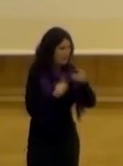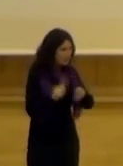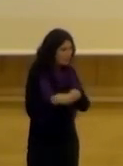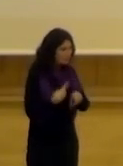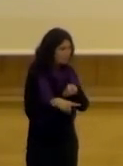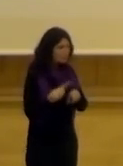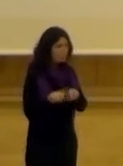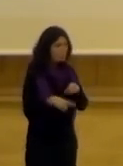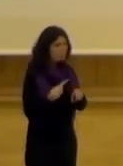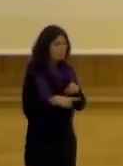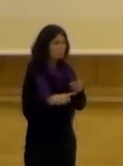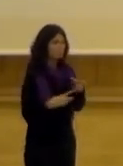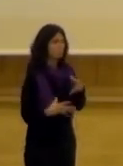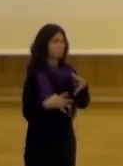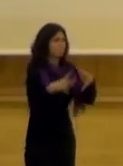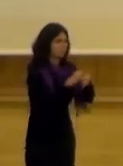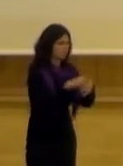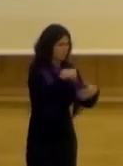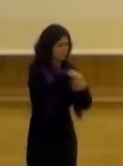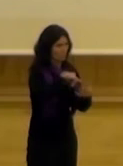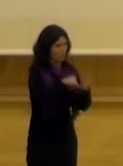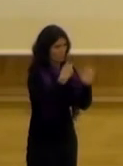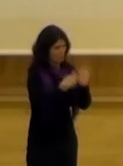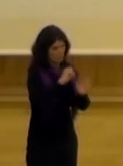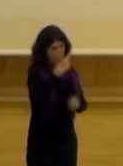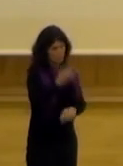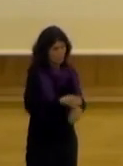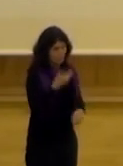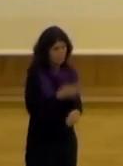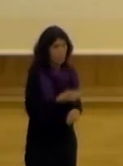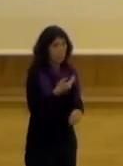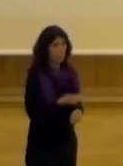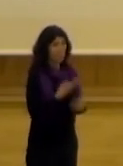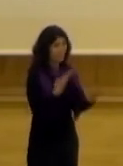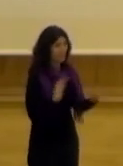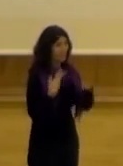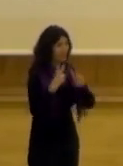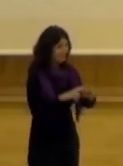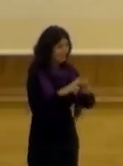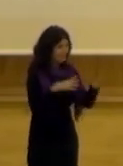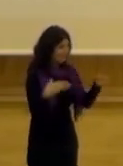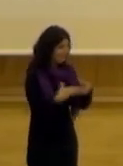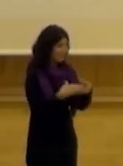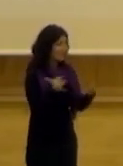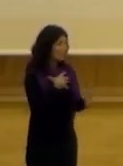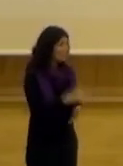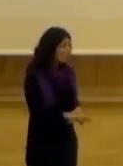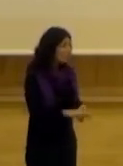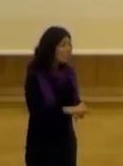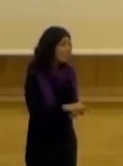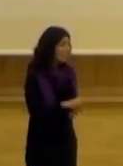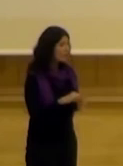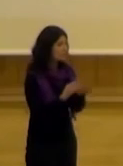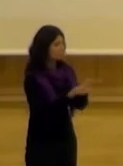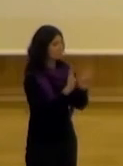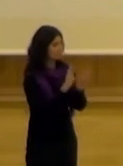que se una a vosotros esto es más importante y yo te lo recuerdo lo creo que tiene la poder de la